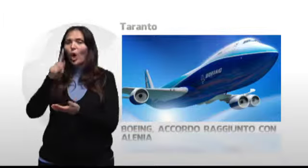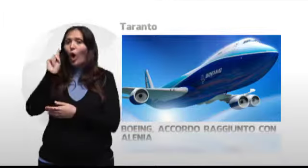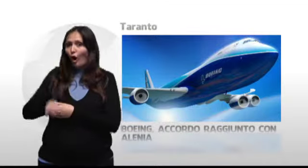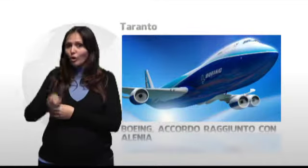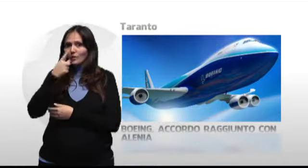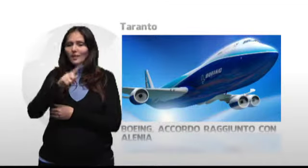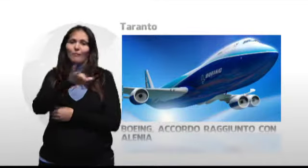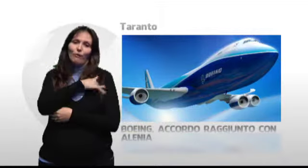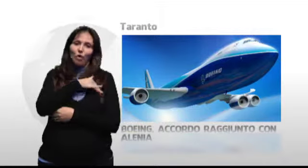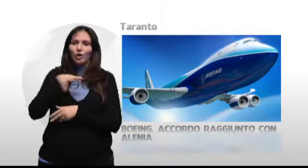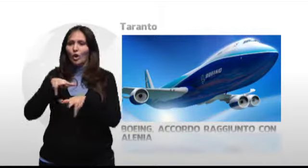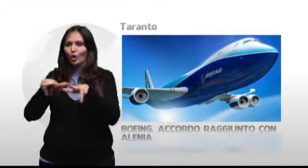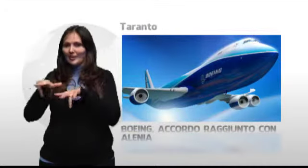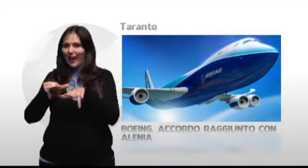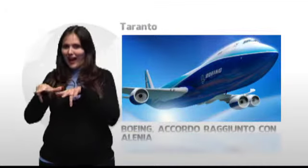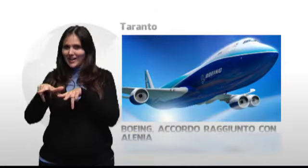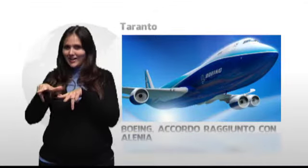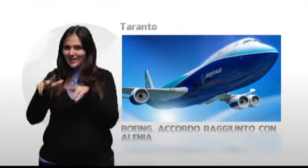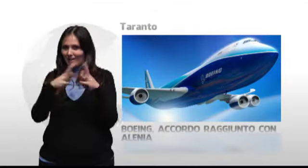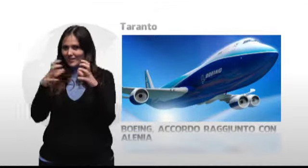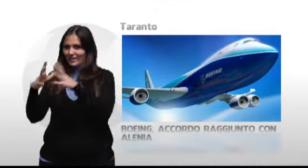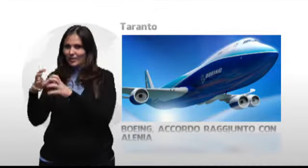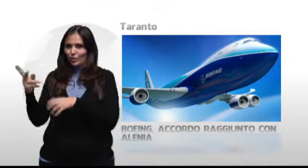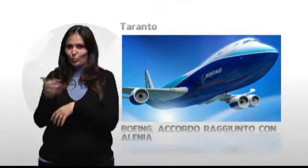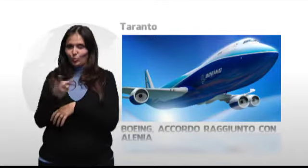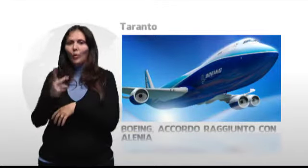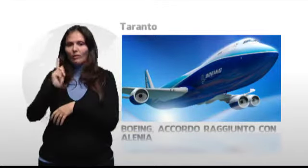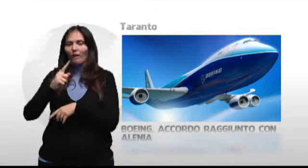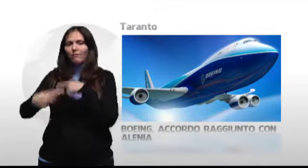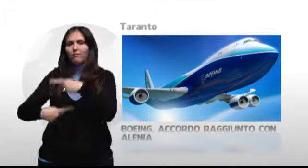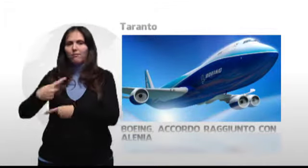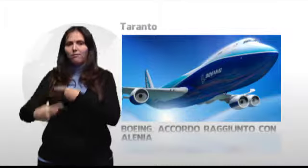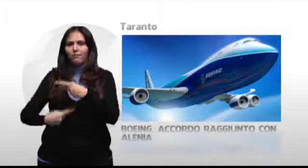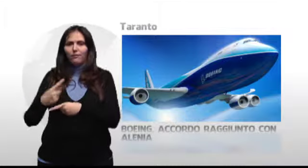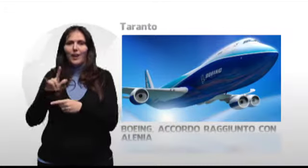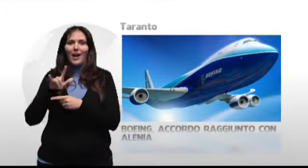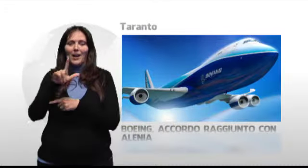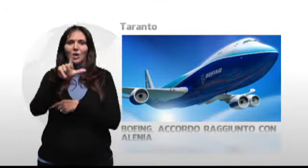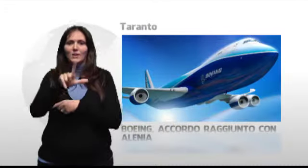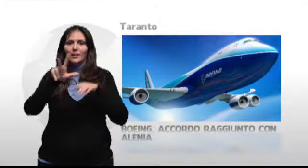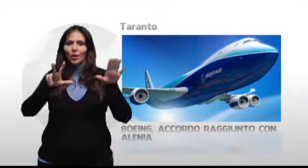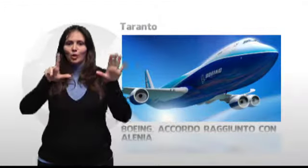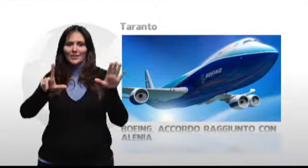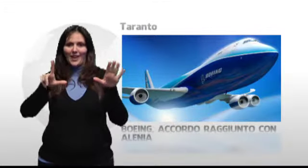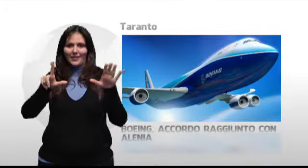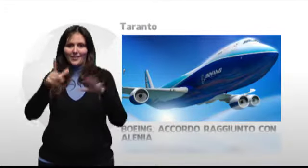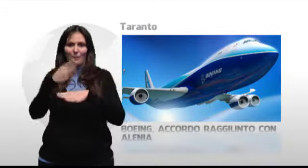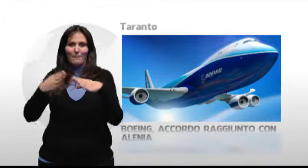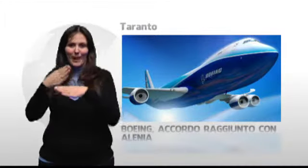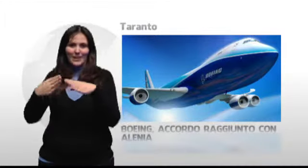stabilimenti di Foggia e Grottaglie, Montegliasi, di ulteriori componenti del 787 Dreamliner. Una buona notizia per